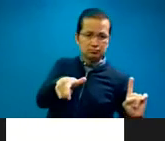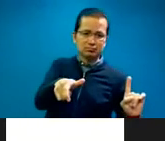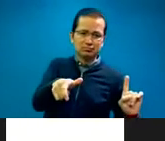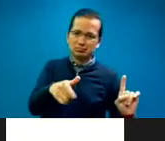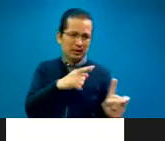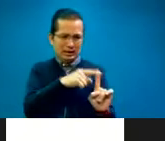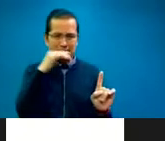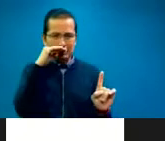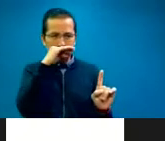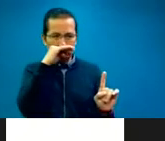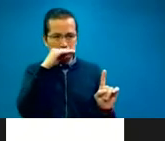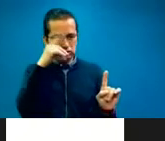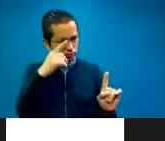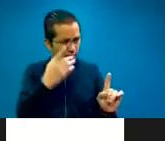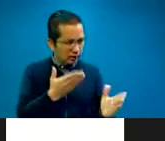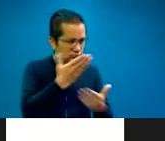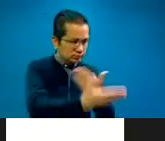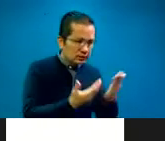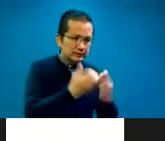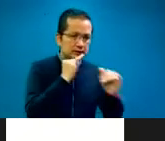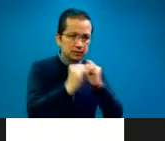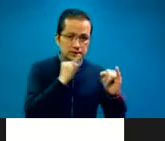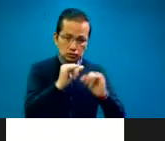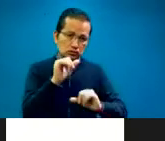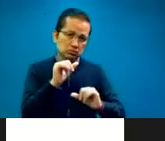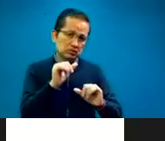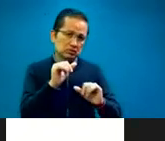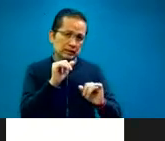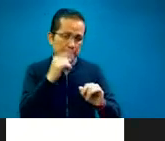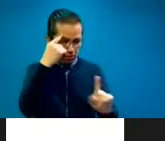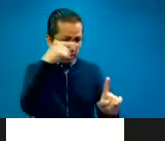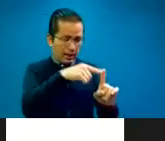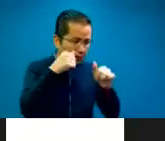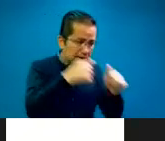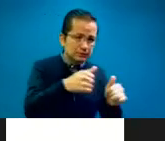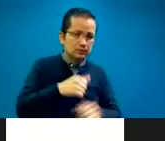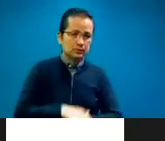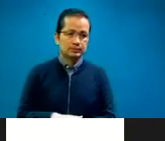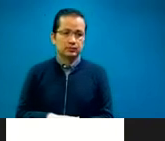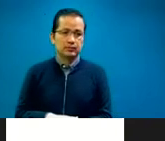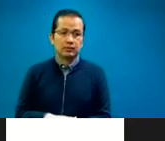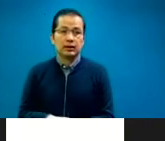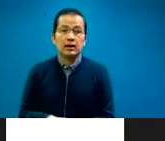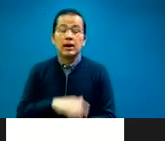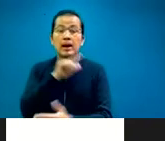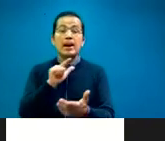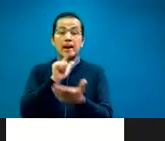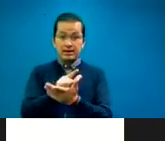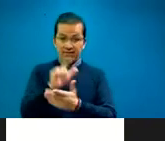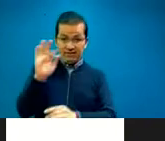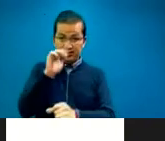esta ley federal de Estados Unidos ha sido la fundación para que